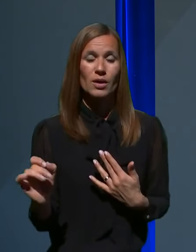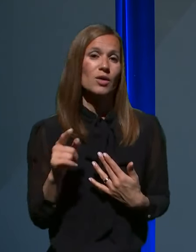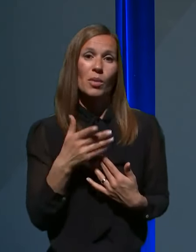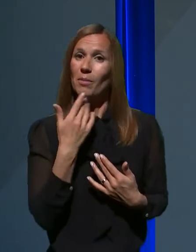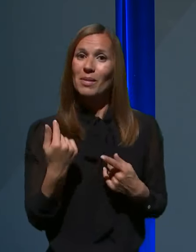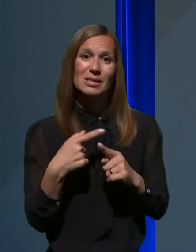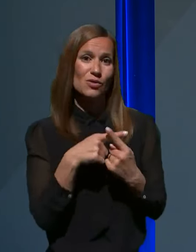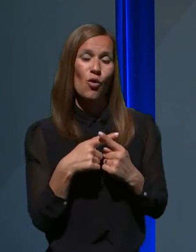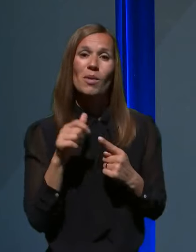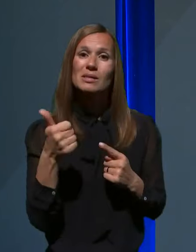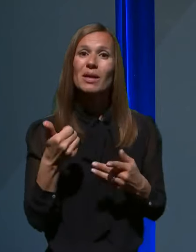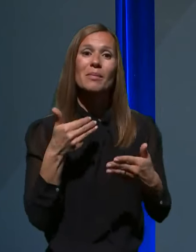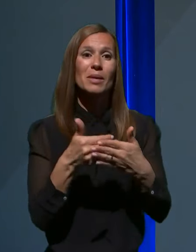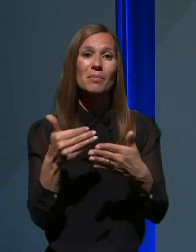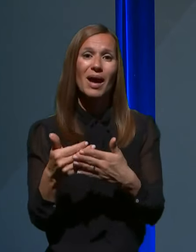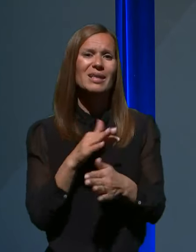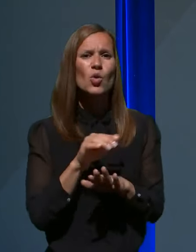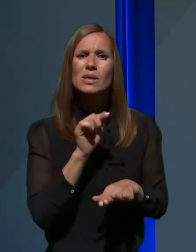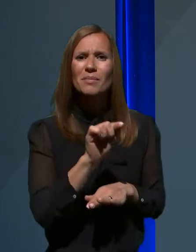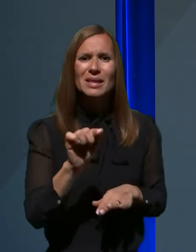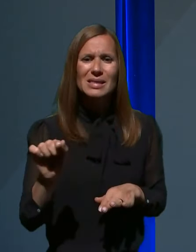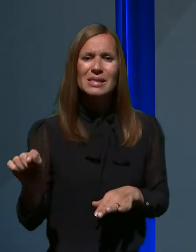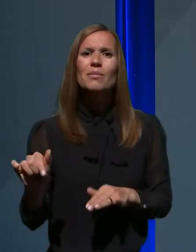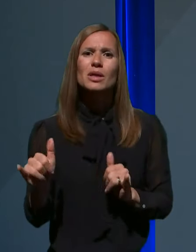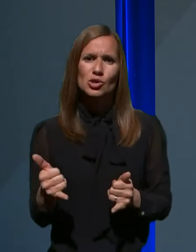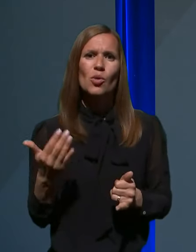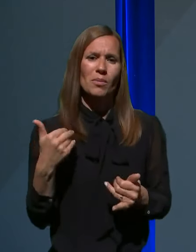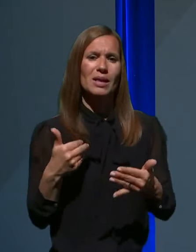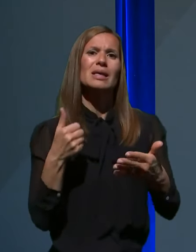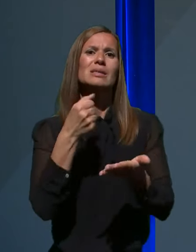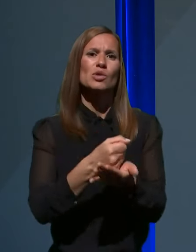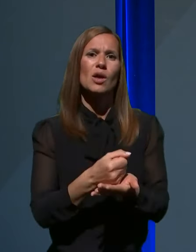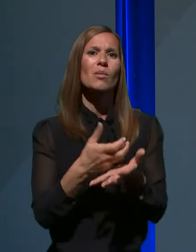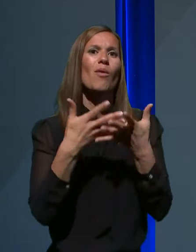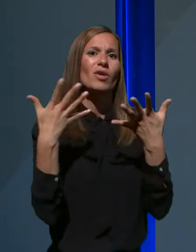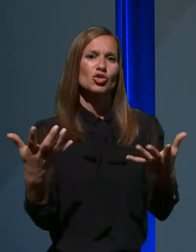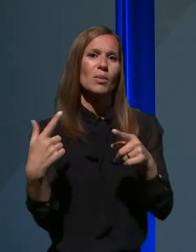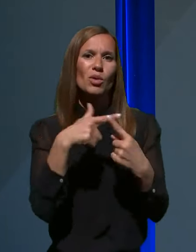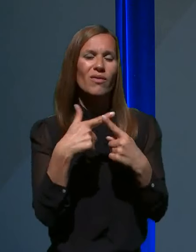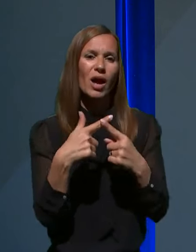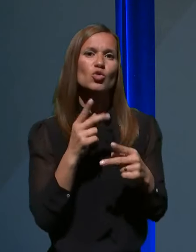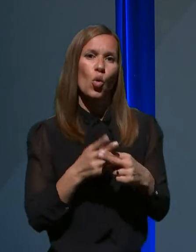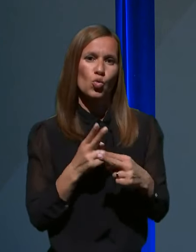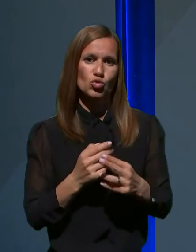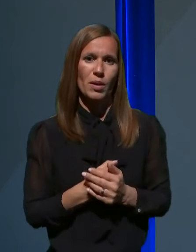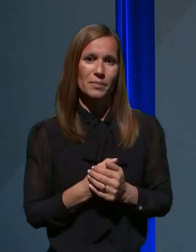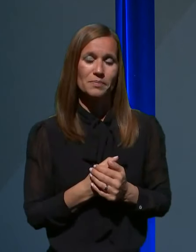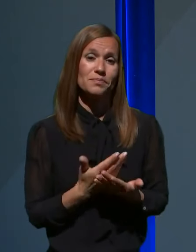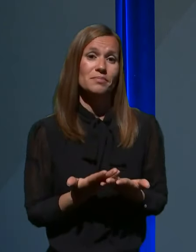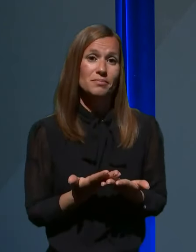ponovno pripada vsem tistim, ki so bili izpostavljeni povečenem utveganju okužbe. Tako da,